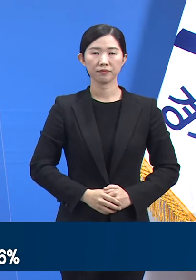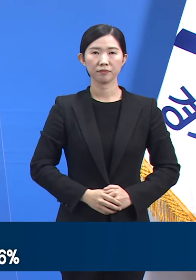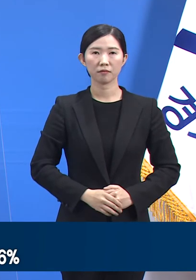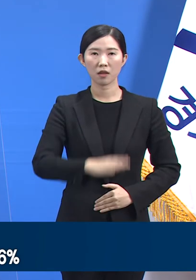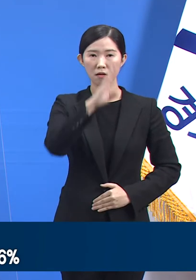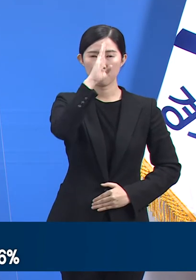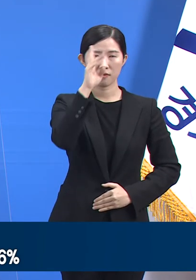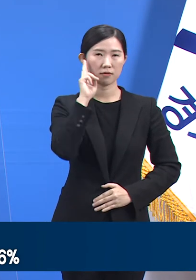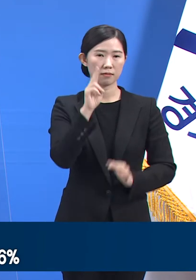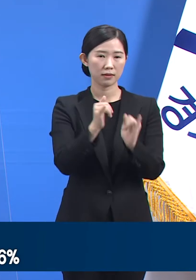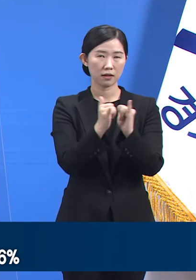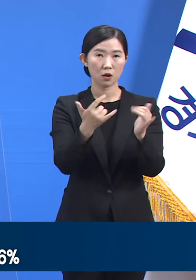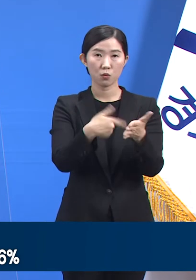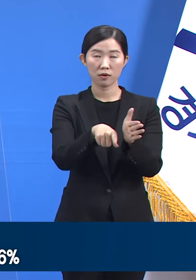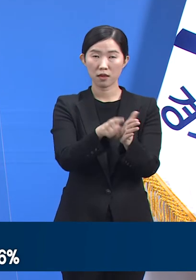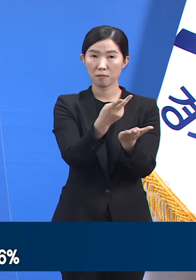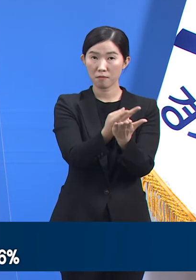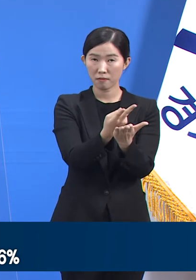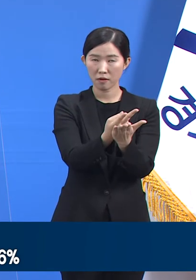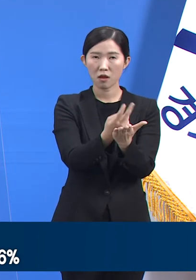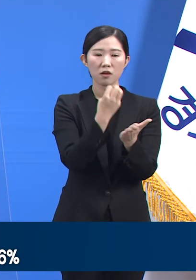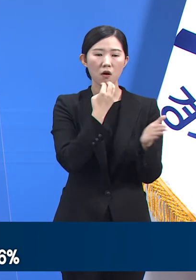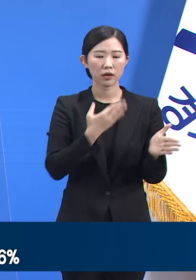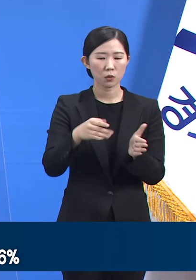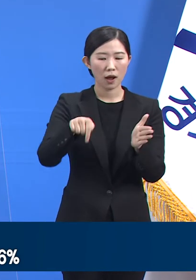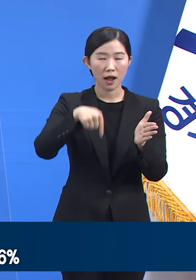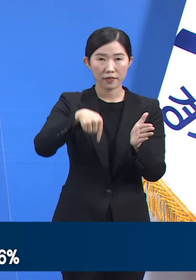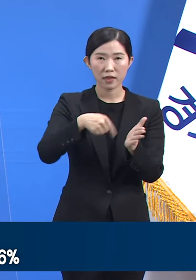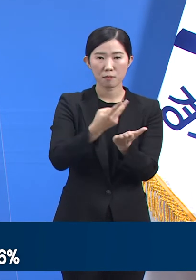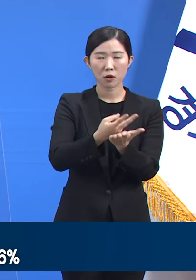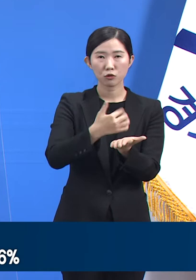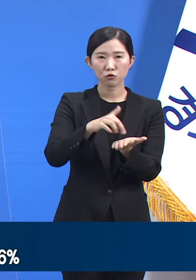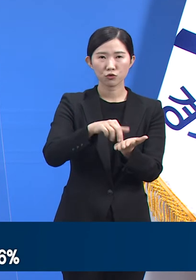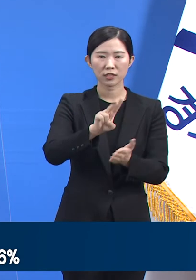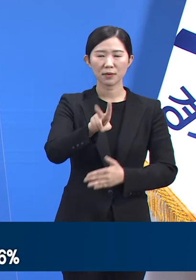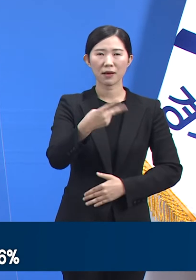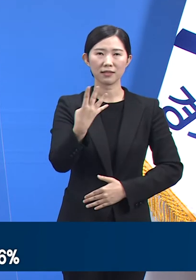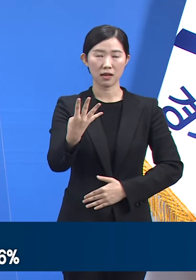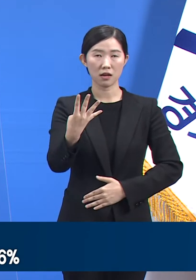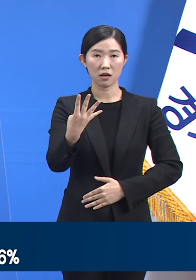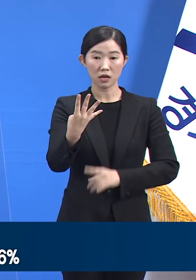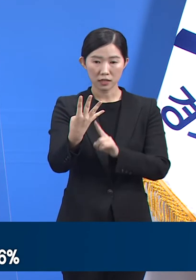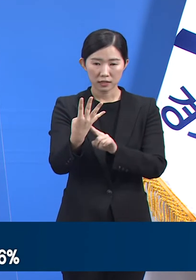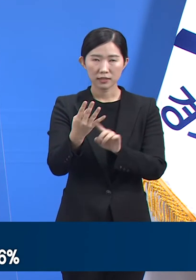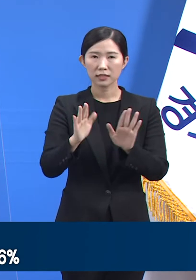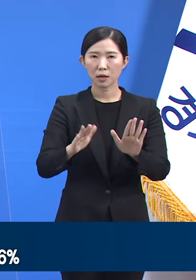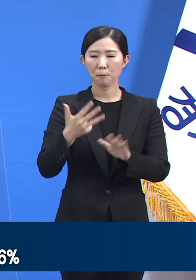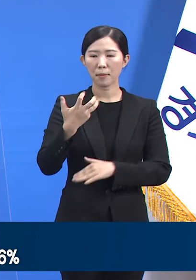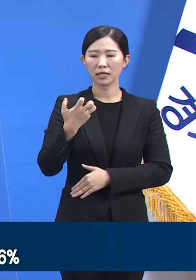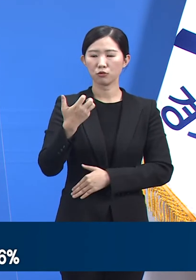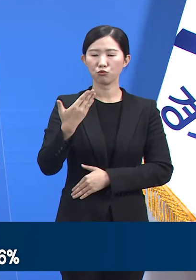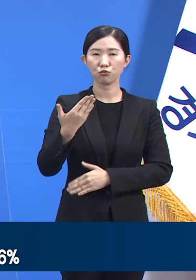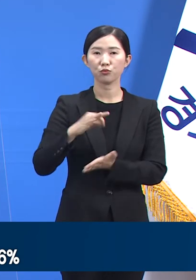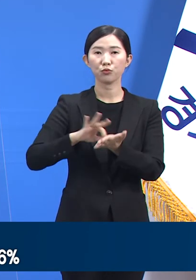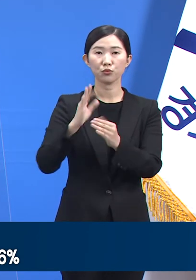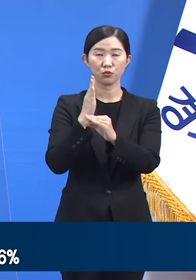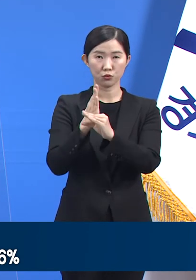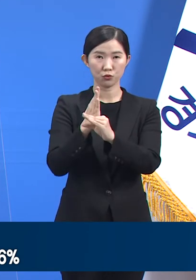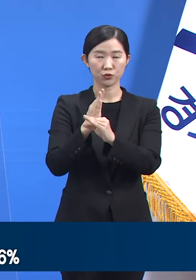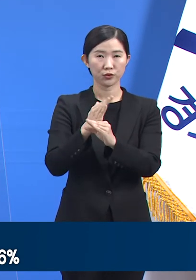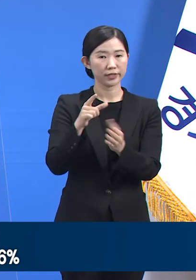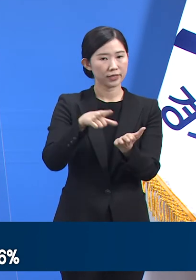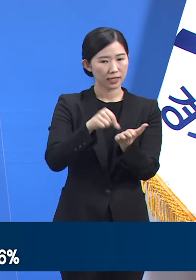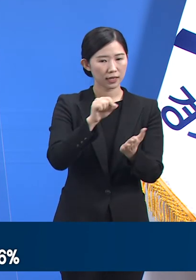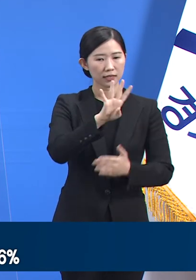중증환자 치료 병상은 도내 총 204병상을 확보하였고 이 중 89개를 사용하고 있습니다. 현재 가동률은